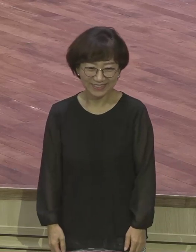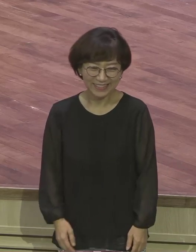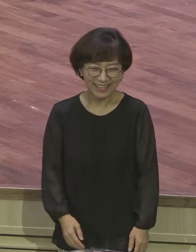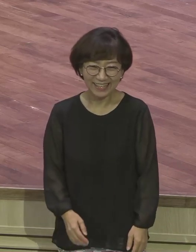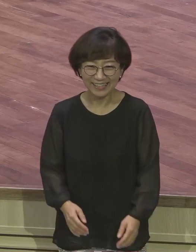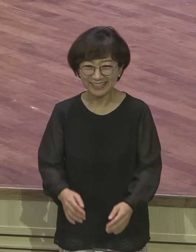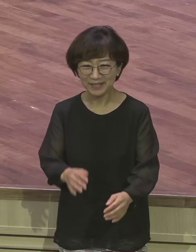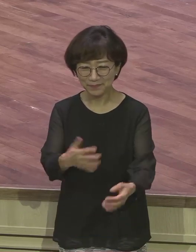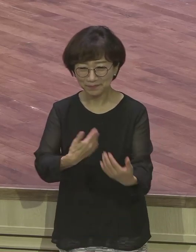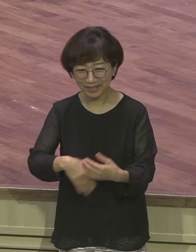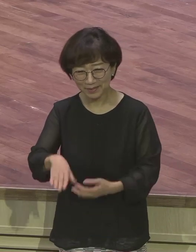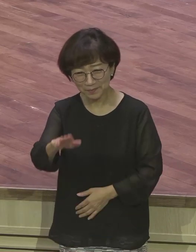만병의 근원이야 이게